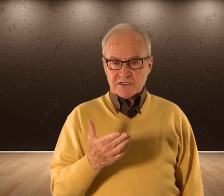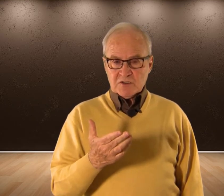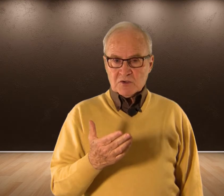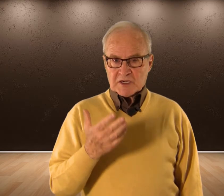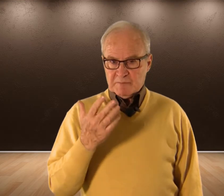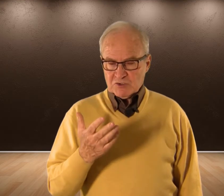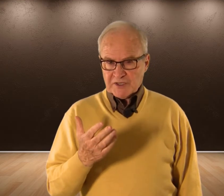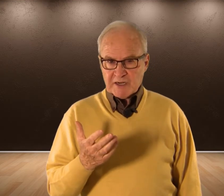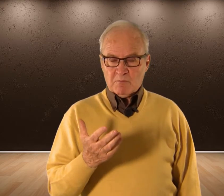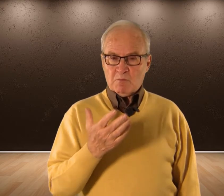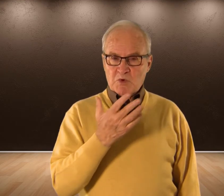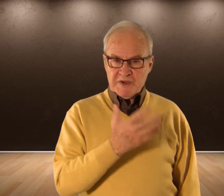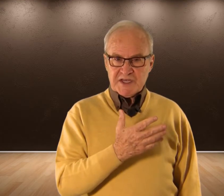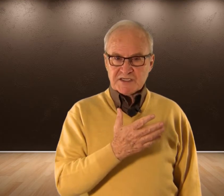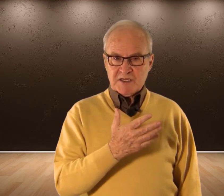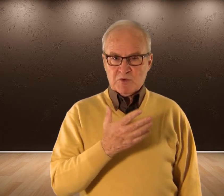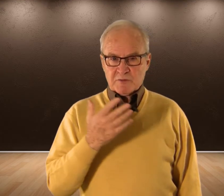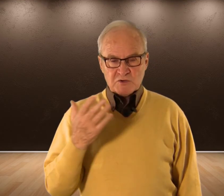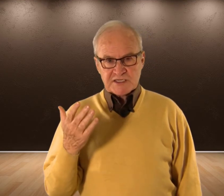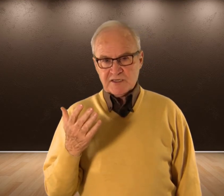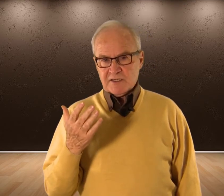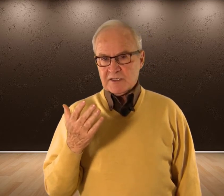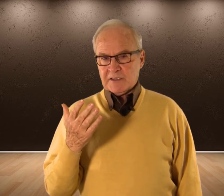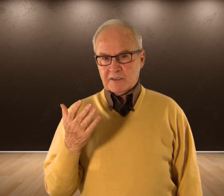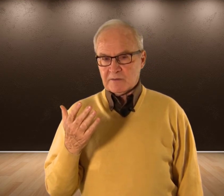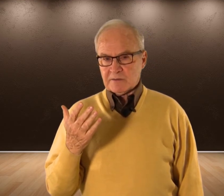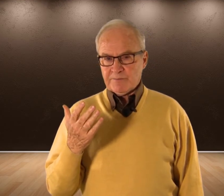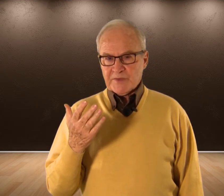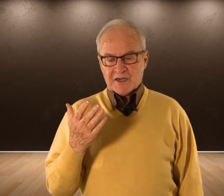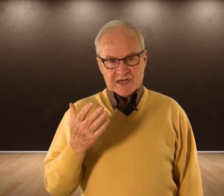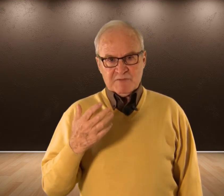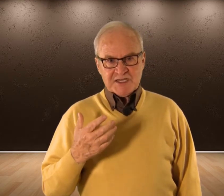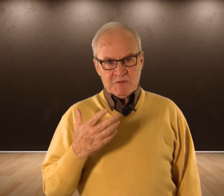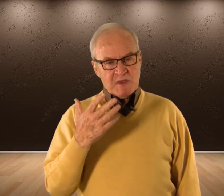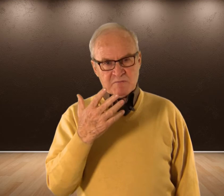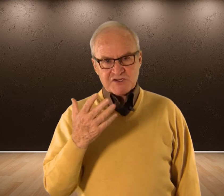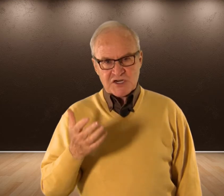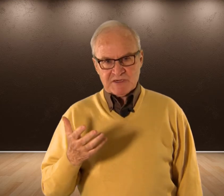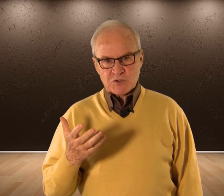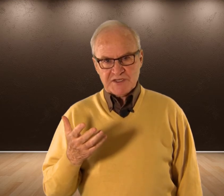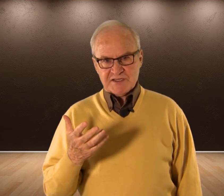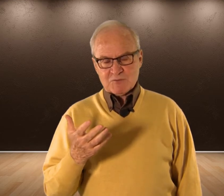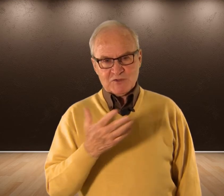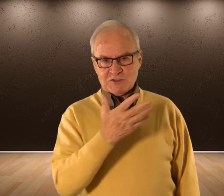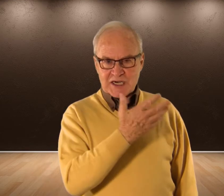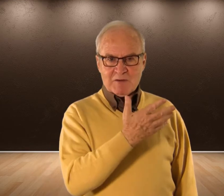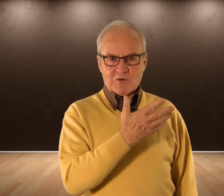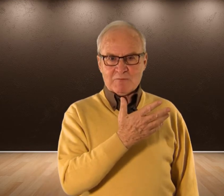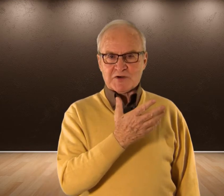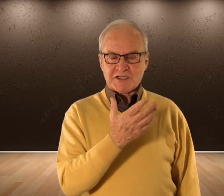Repito Que eran Muy bellas Y muy hermosas Realmente A mí me impresionaba Su belleza Cuando entraban Por la puerta